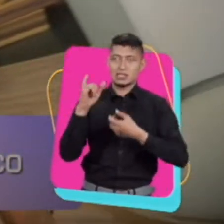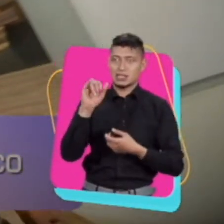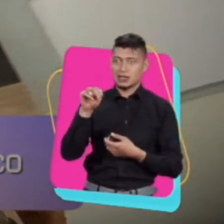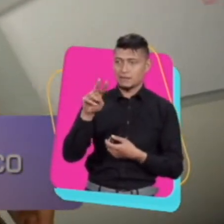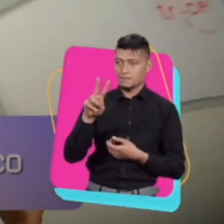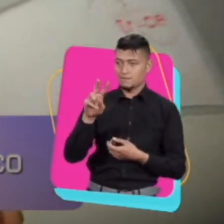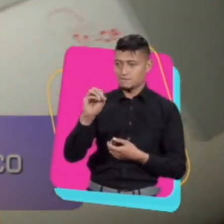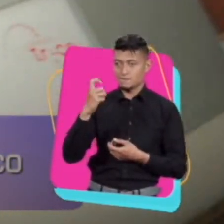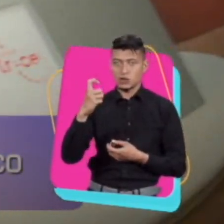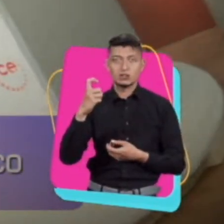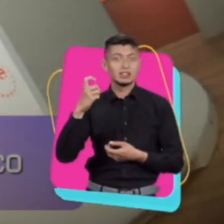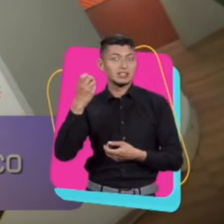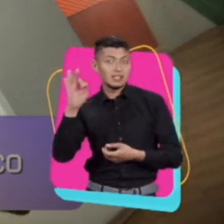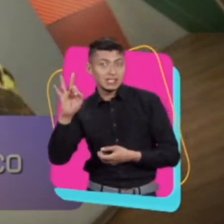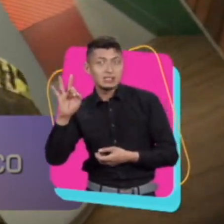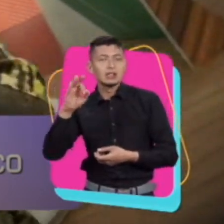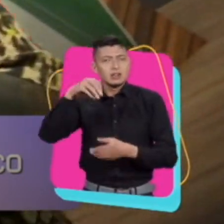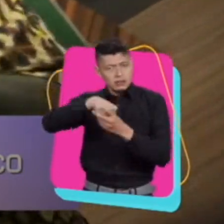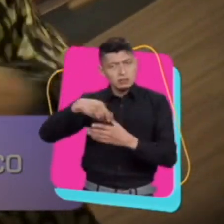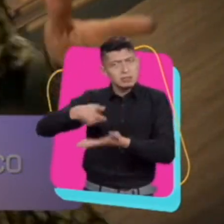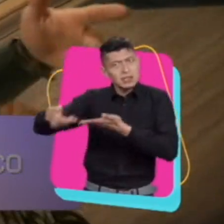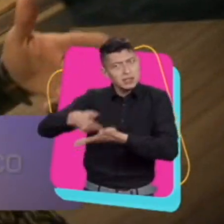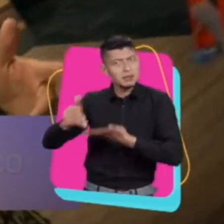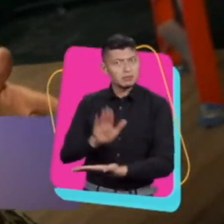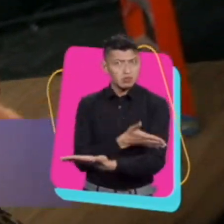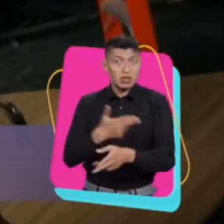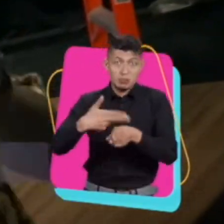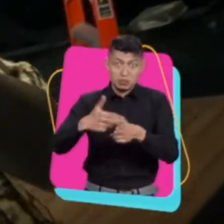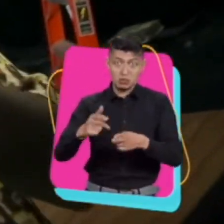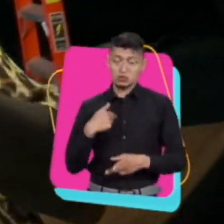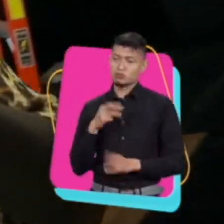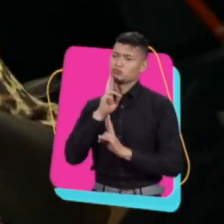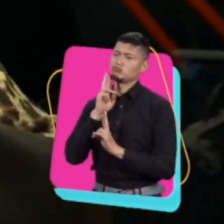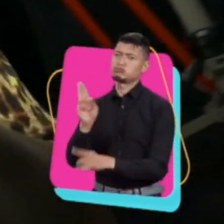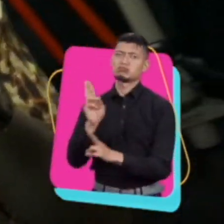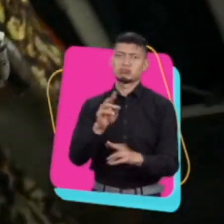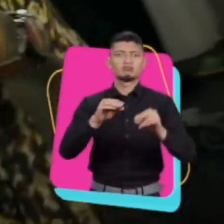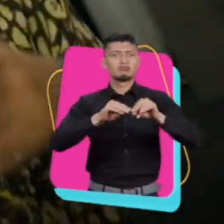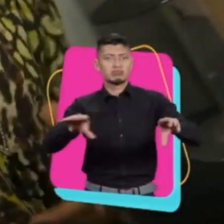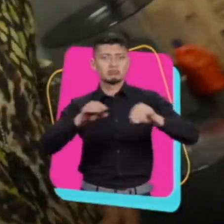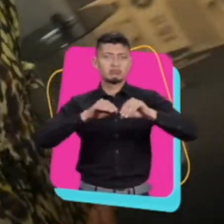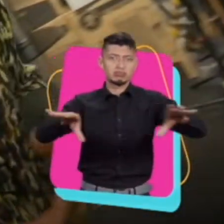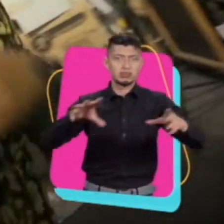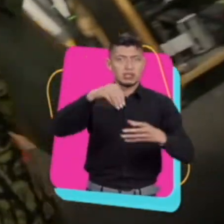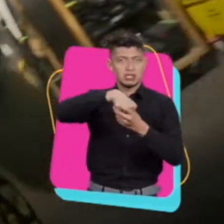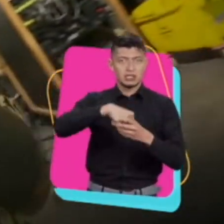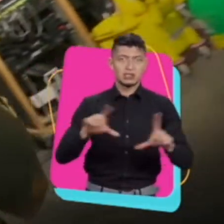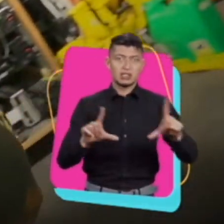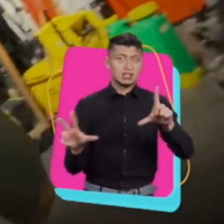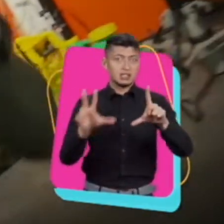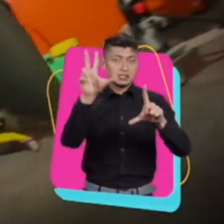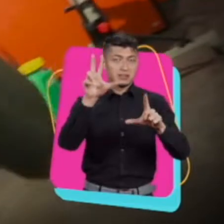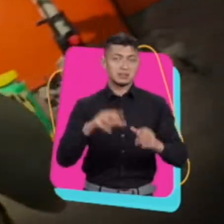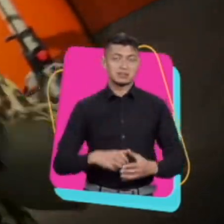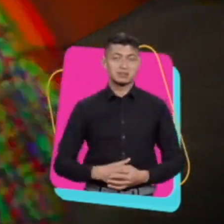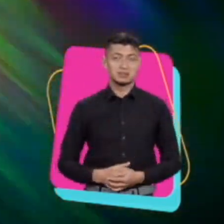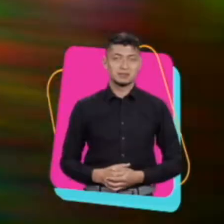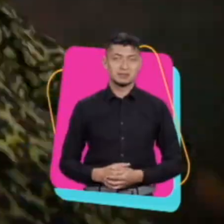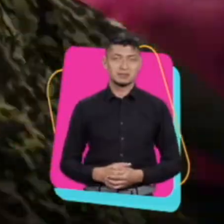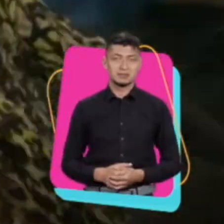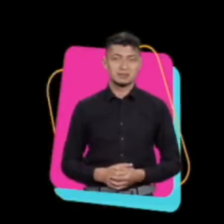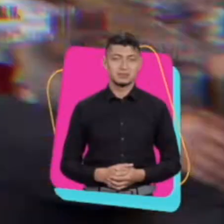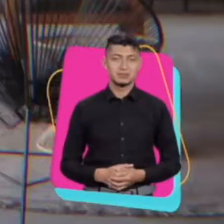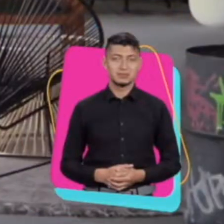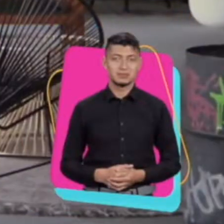te registras en Inbox 13, pide los videos que deseas ver y muy pronto te responderé cuándo saldrán en las pantallas del 13.